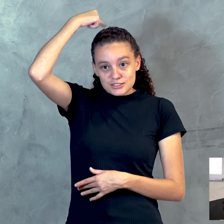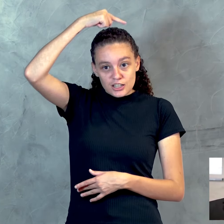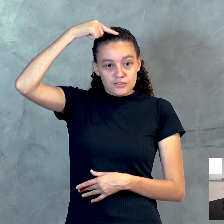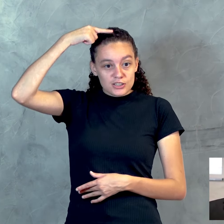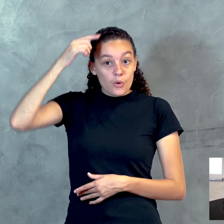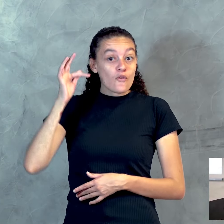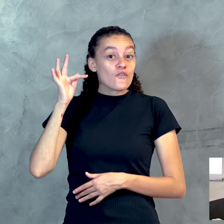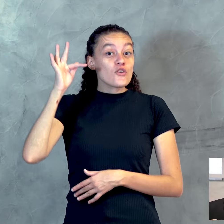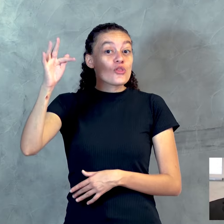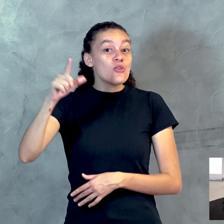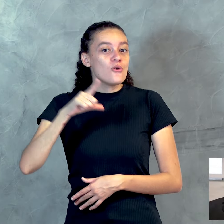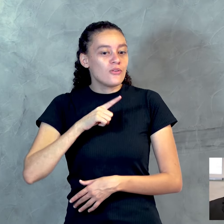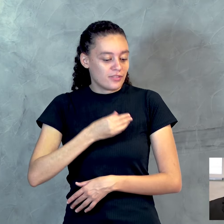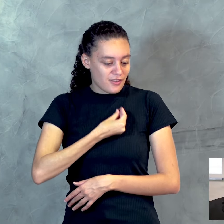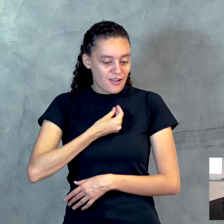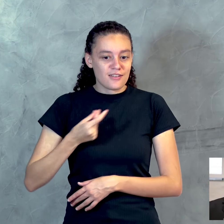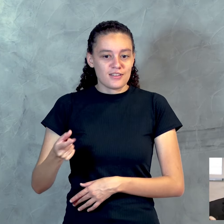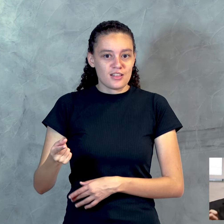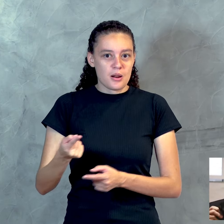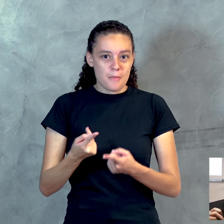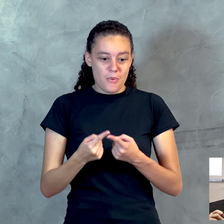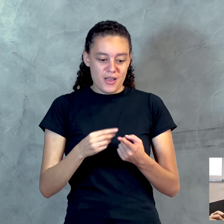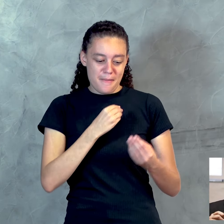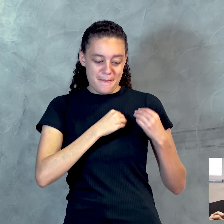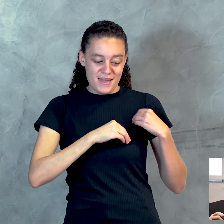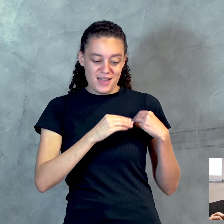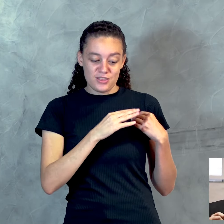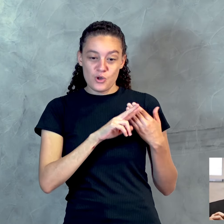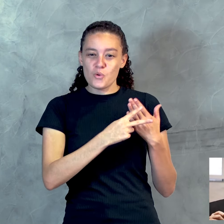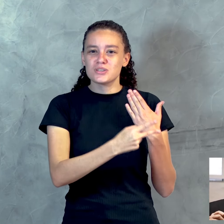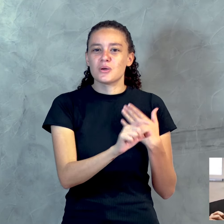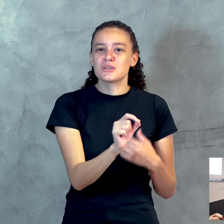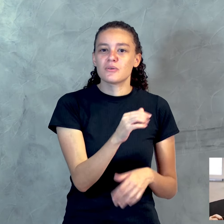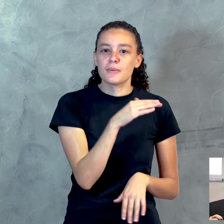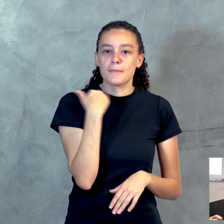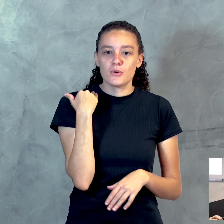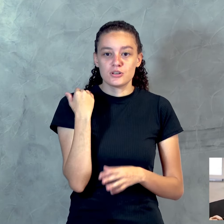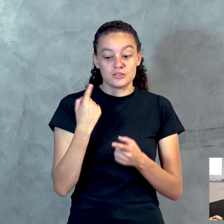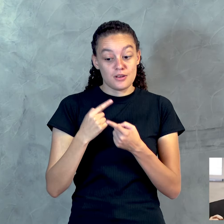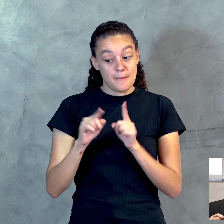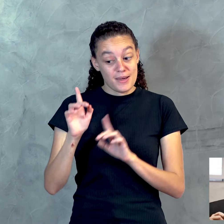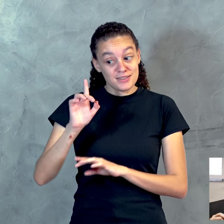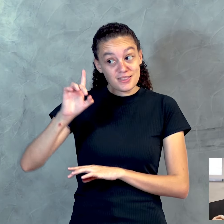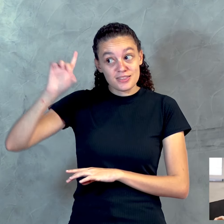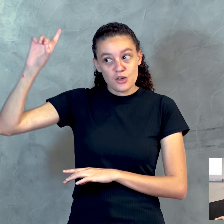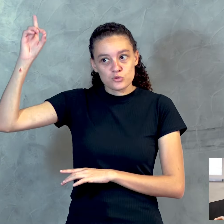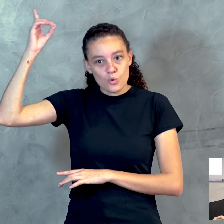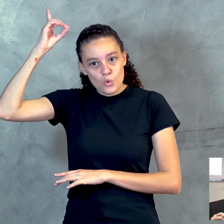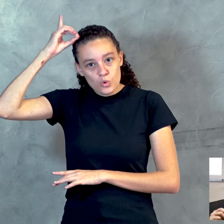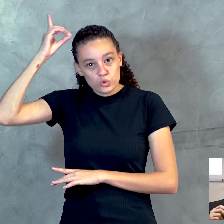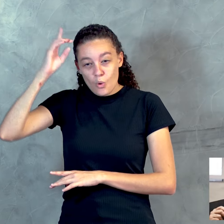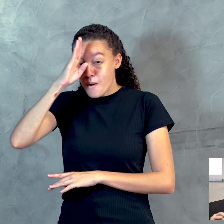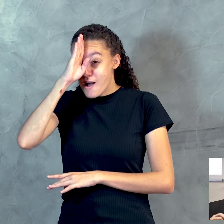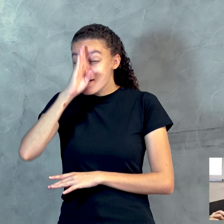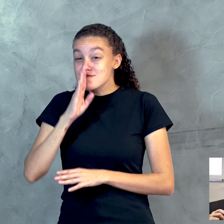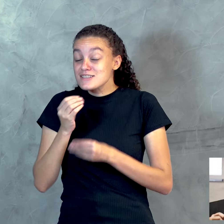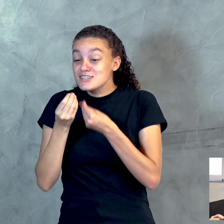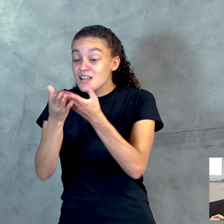eterna. Porque o salário do pecado é a morte, mas o dom gratuito de Deus é a vida eterna